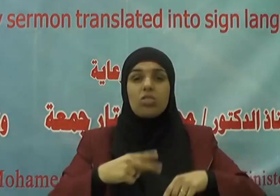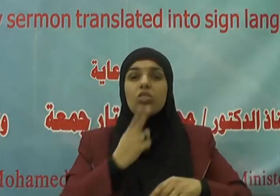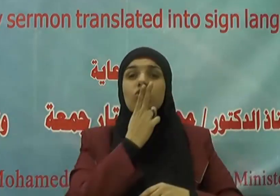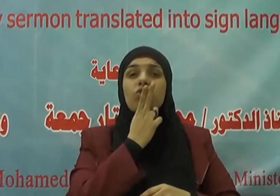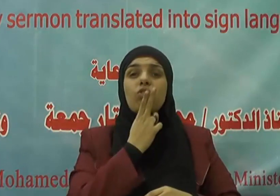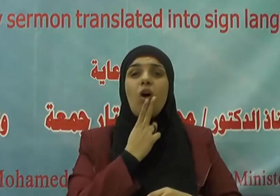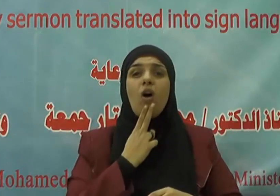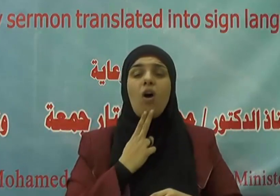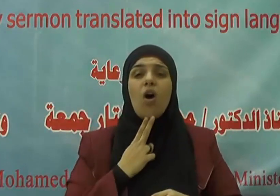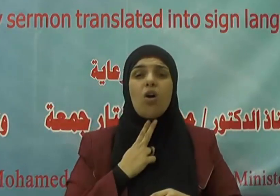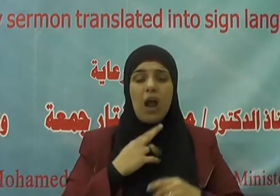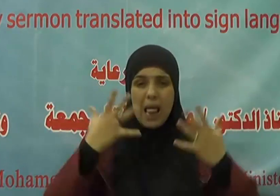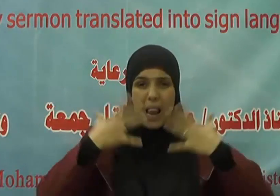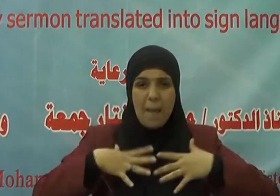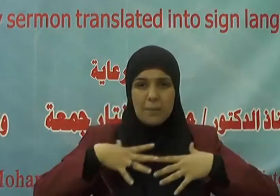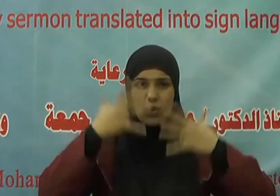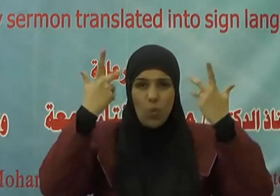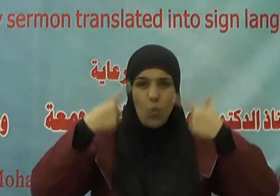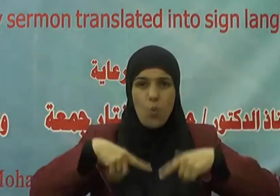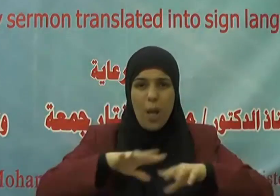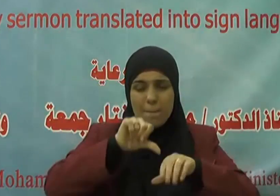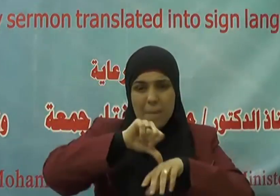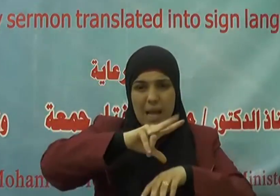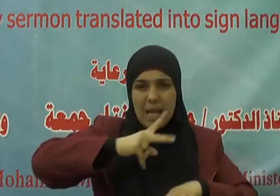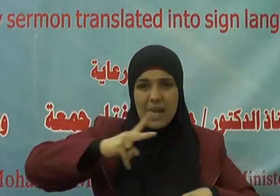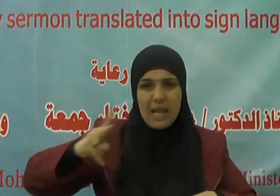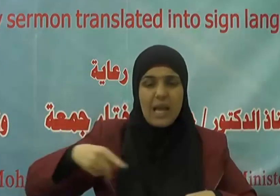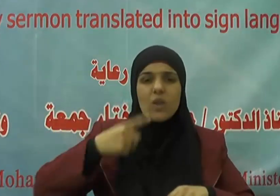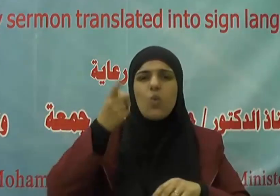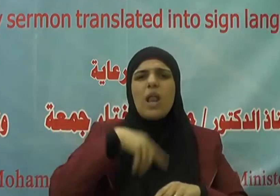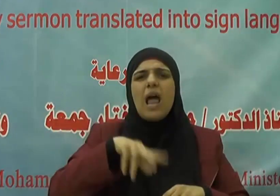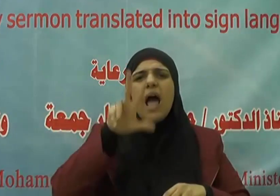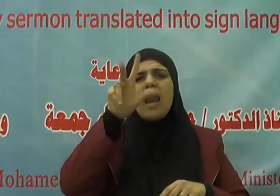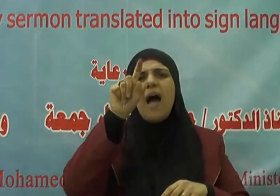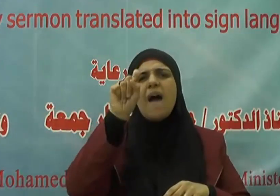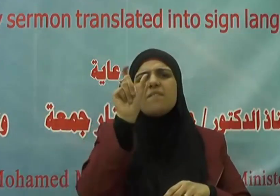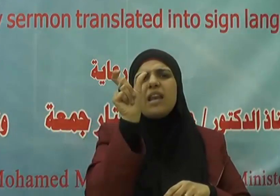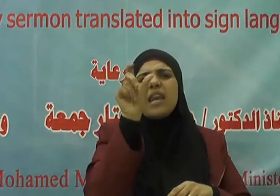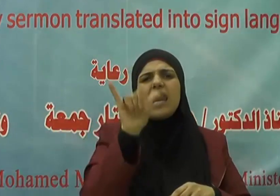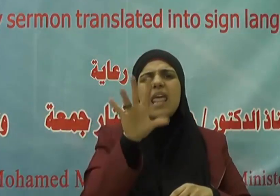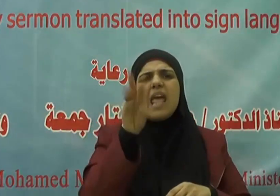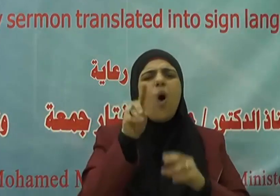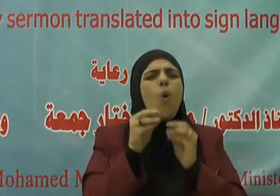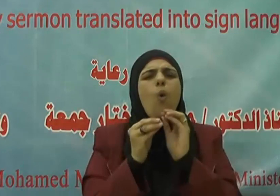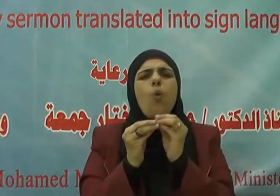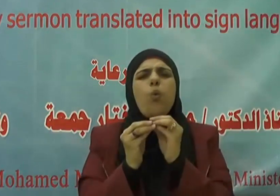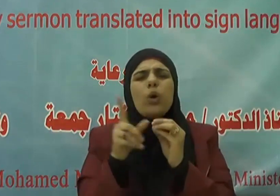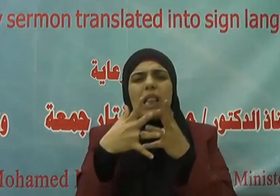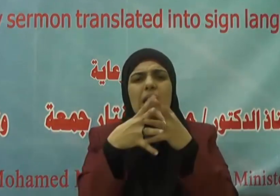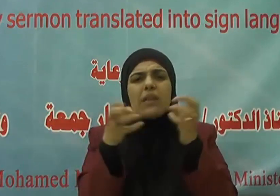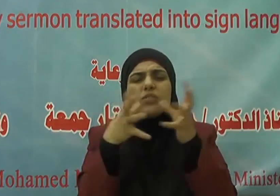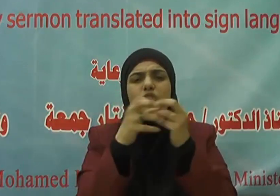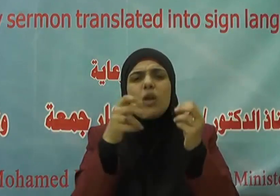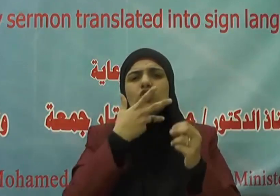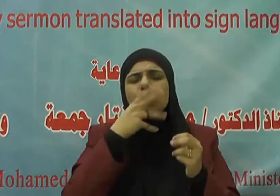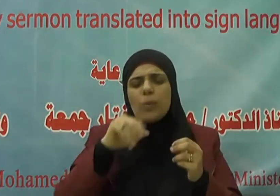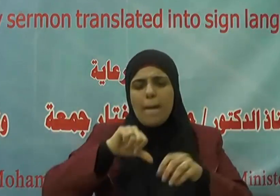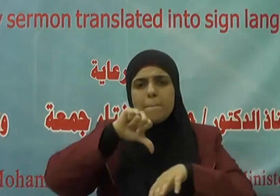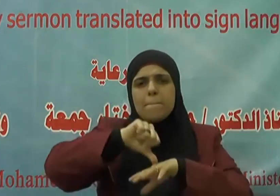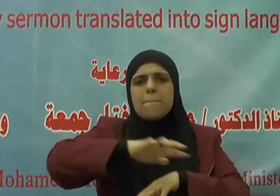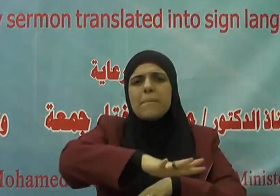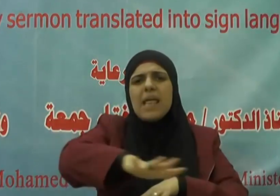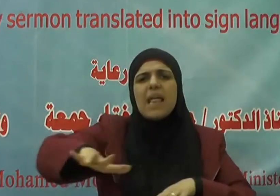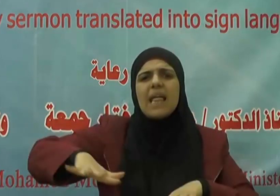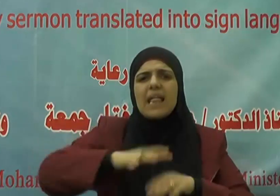أفنيتكم والأفنية تشمل في ناء البيت